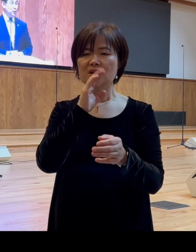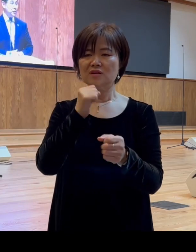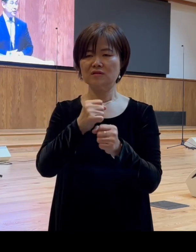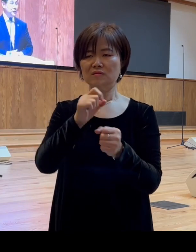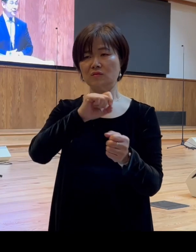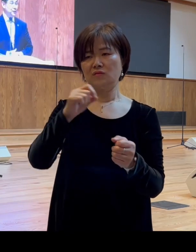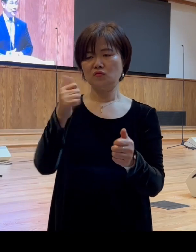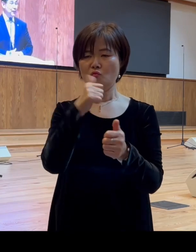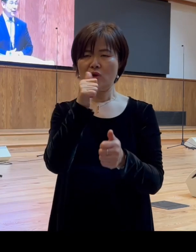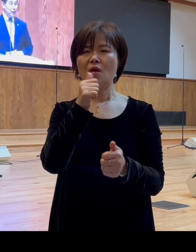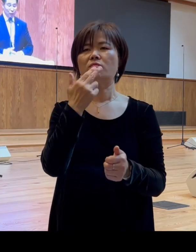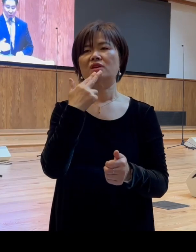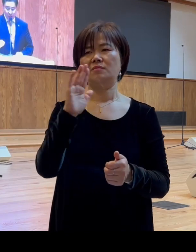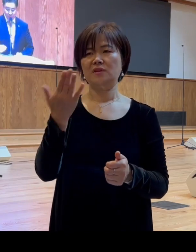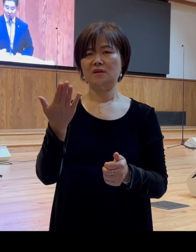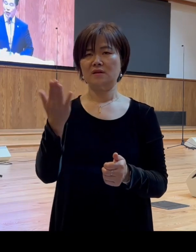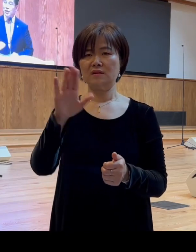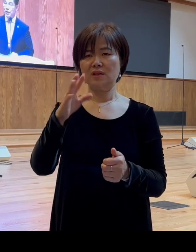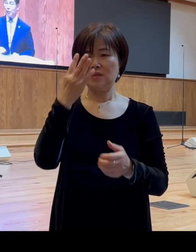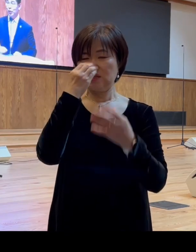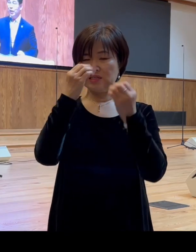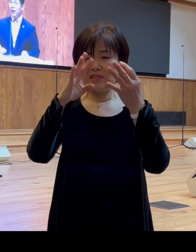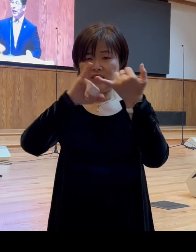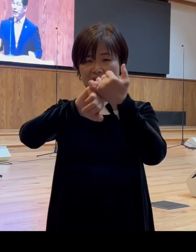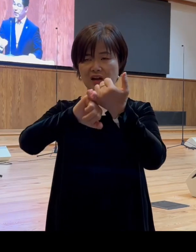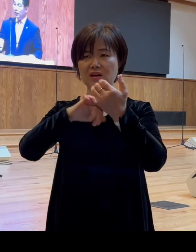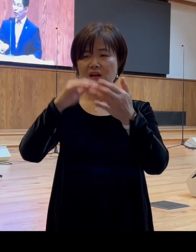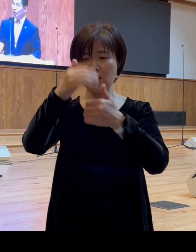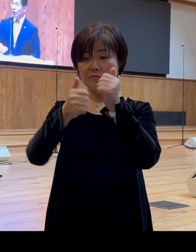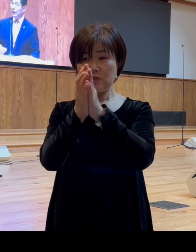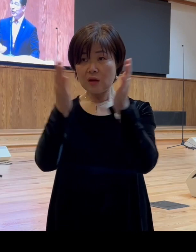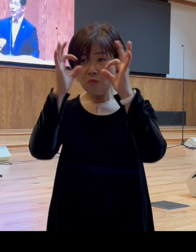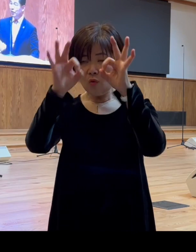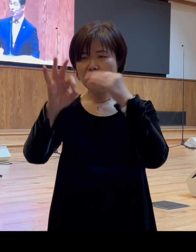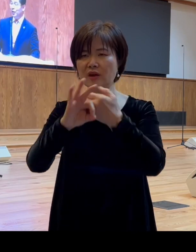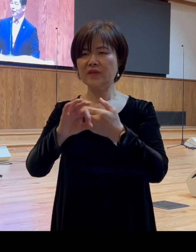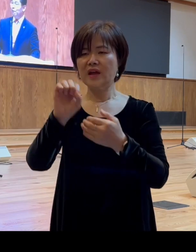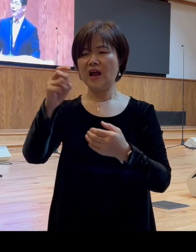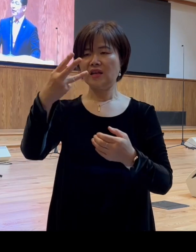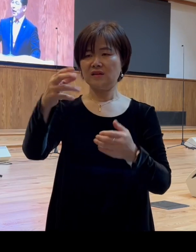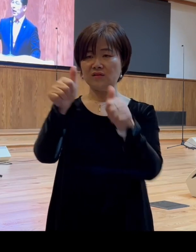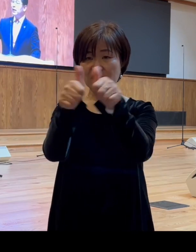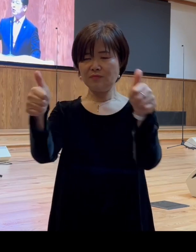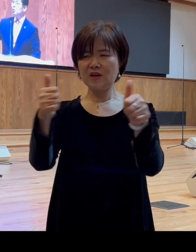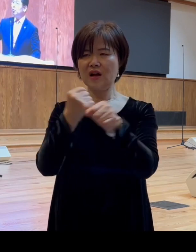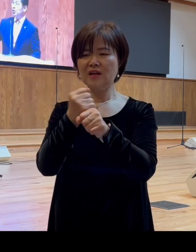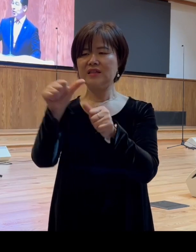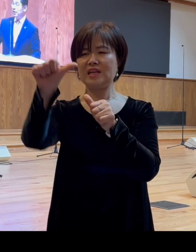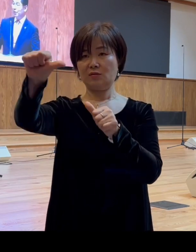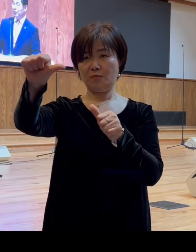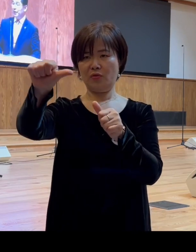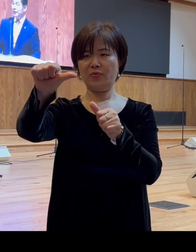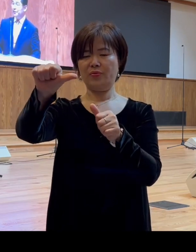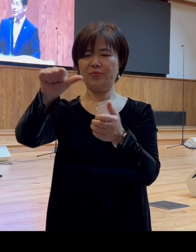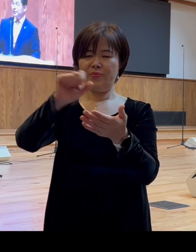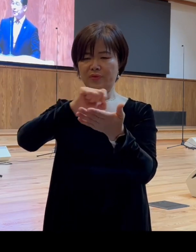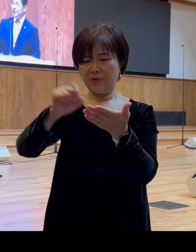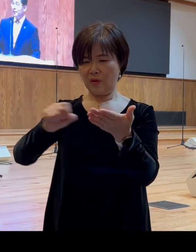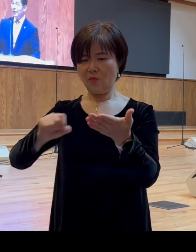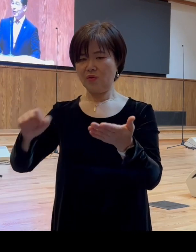그럼 신약 성경에 찾아보니까 알렉산더라고 하는 이름이 딱 다섯 번 등장합니다 그럼 한